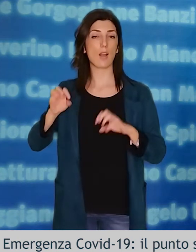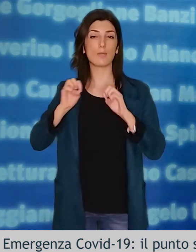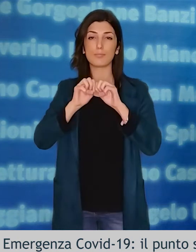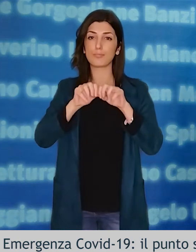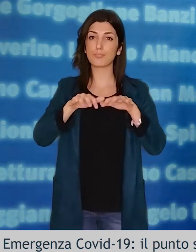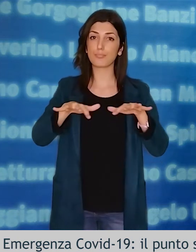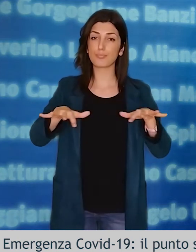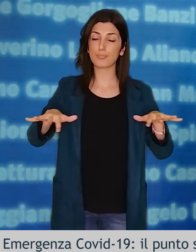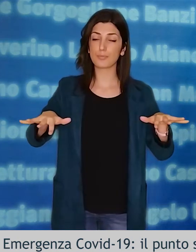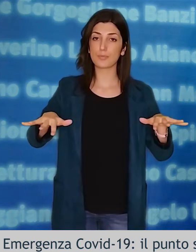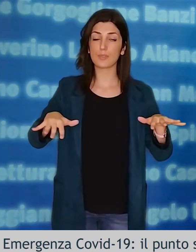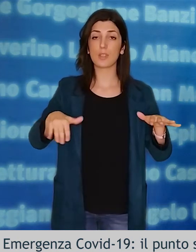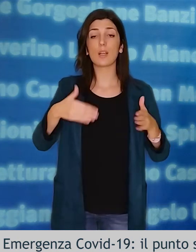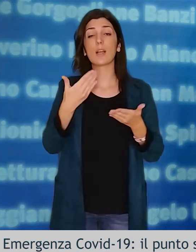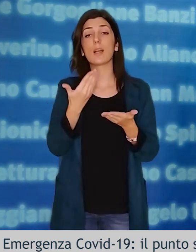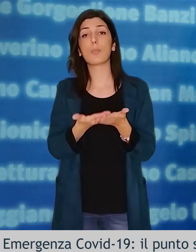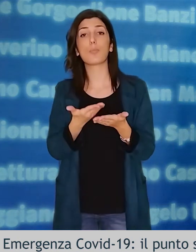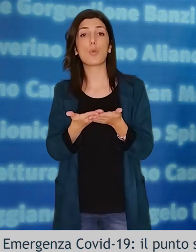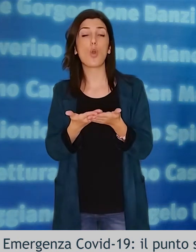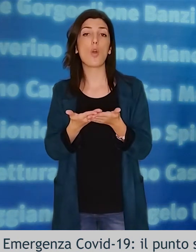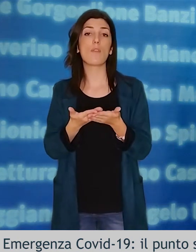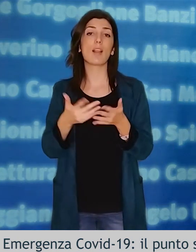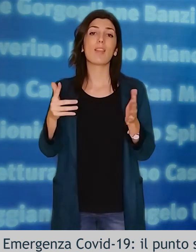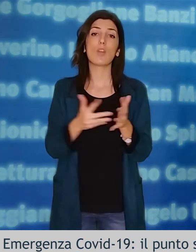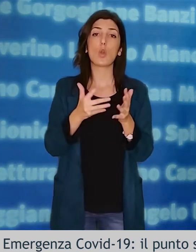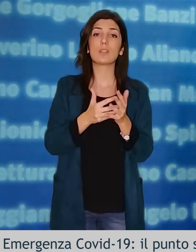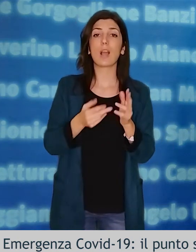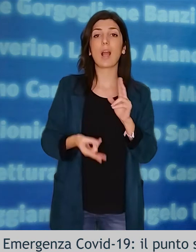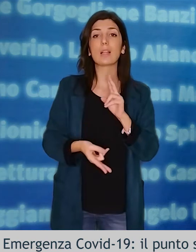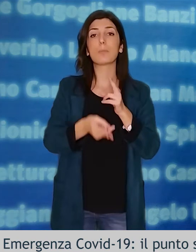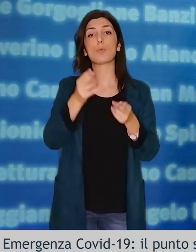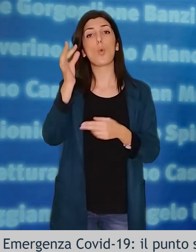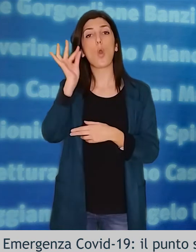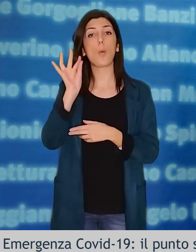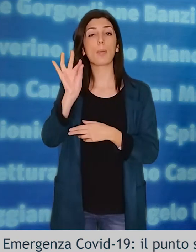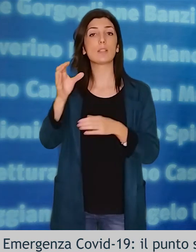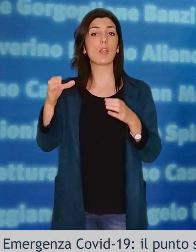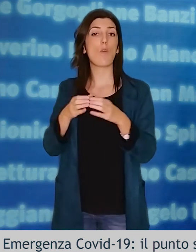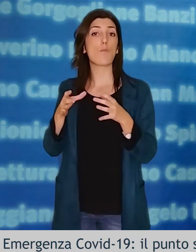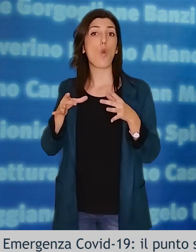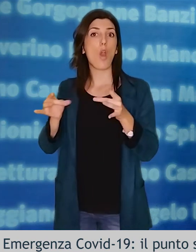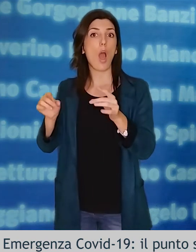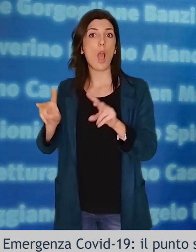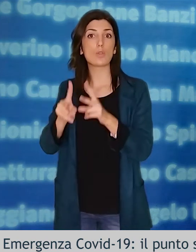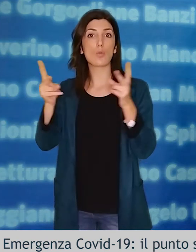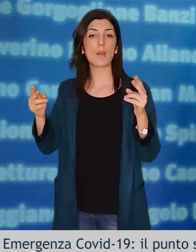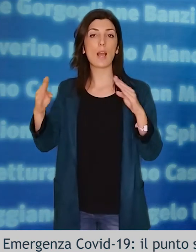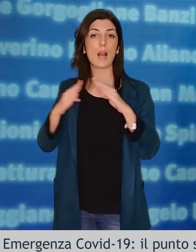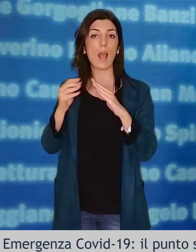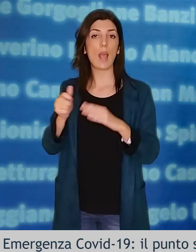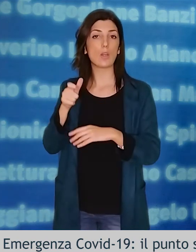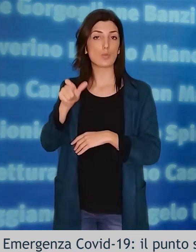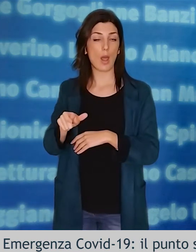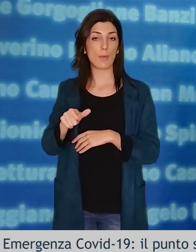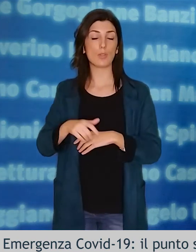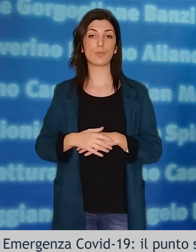testimonia in qualche modo, un sovraccarico del sistema di tracciamento e isolamento dei nuovi focolai.